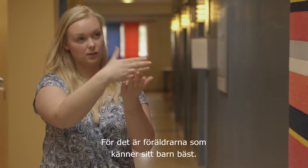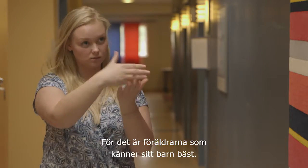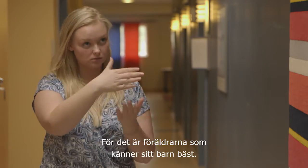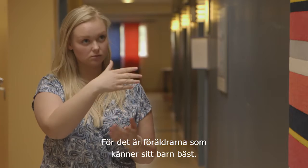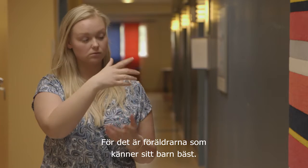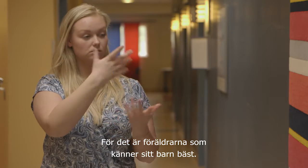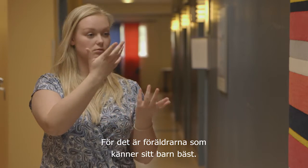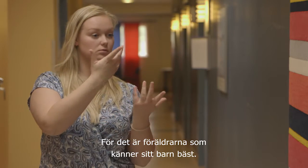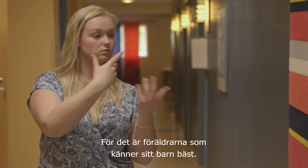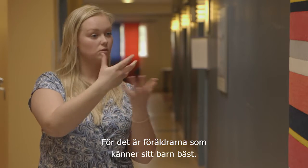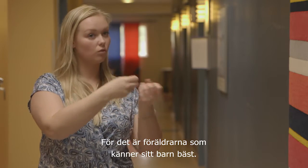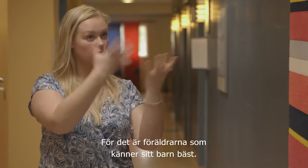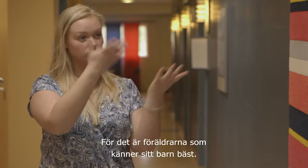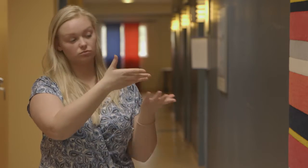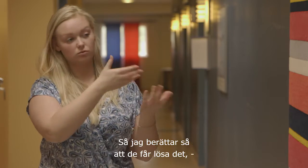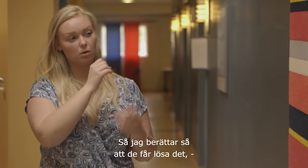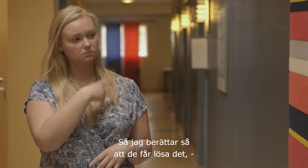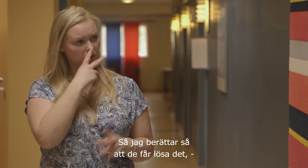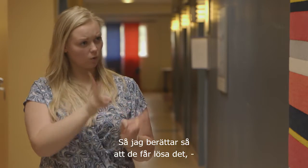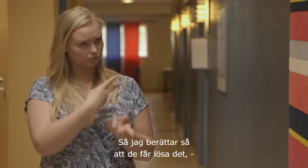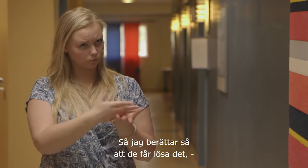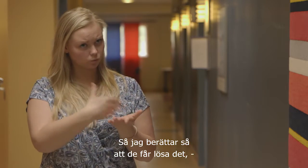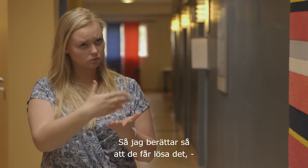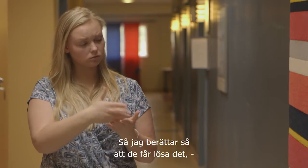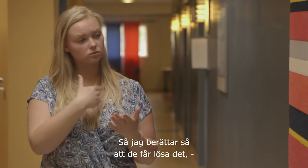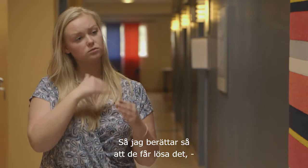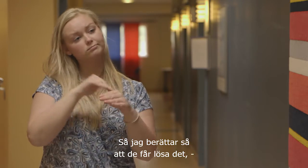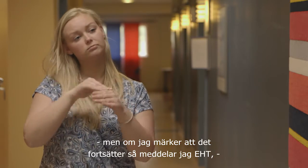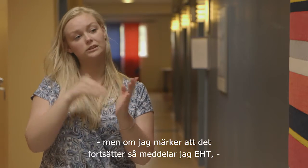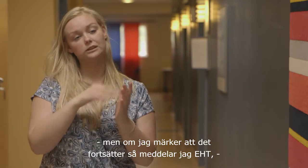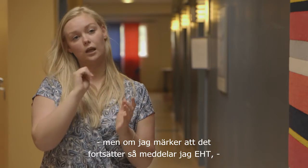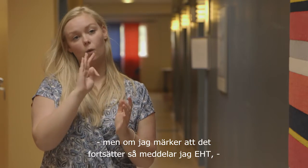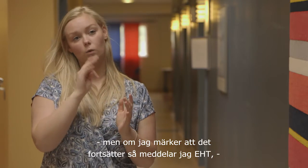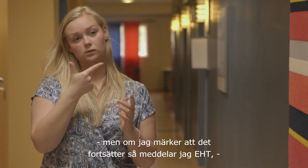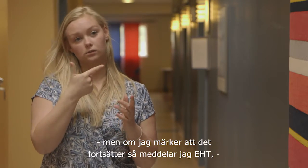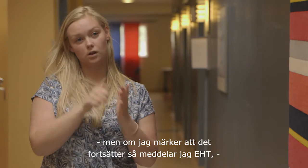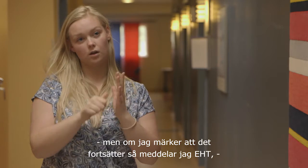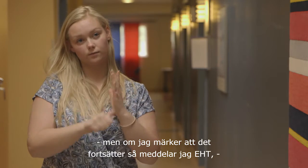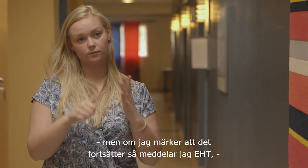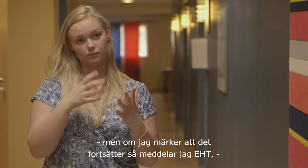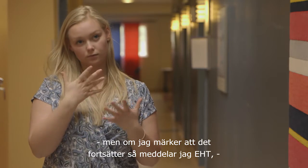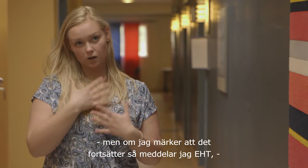barn bäst. Så jag berättar så att de får lösa det. Men om jag märker att det fortsätter så meddelar jag EHT,